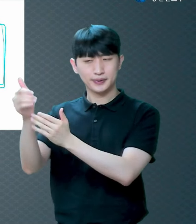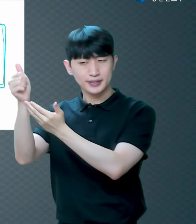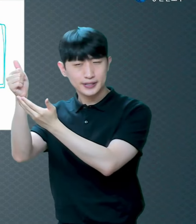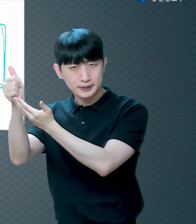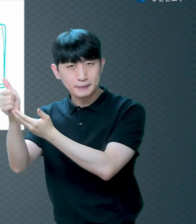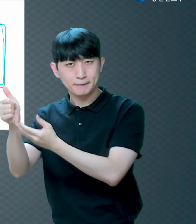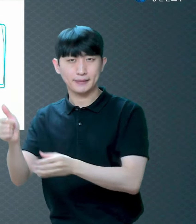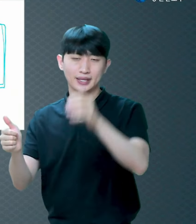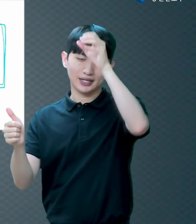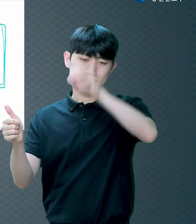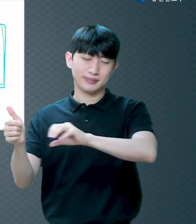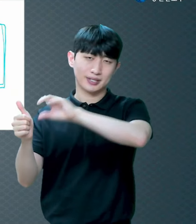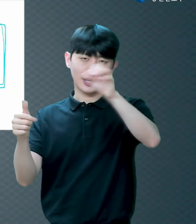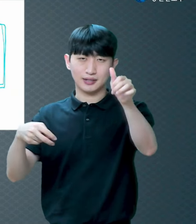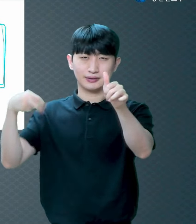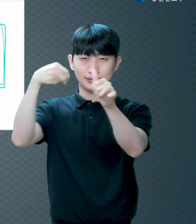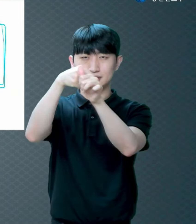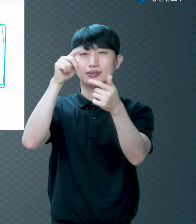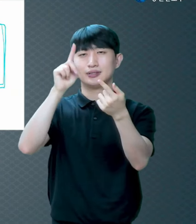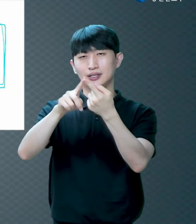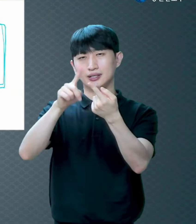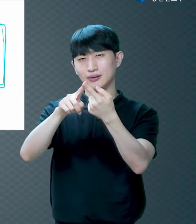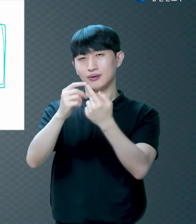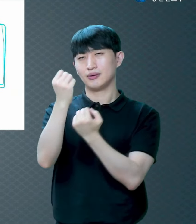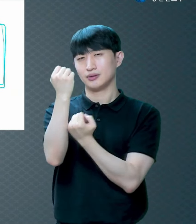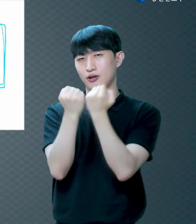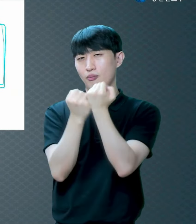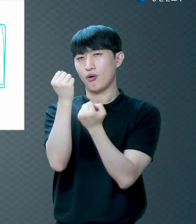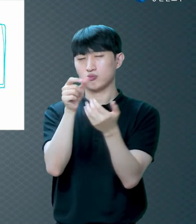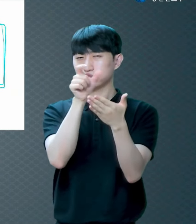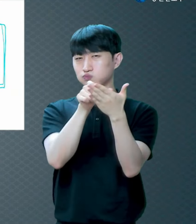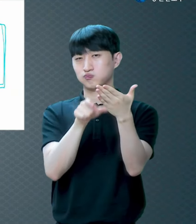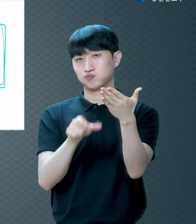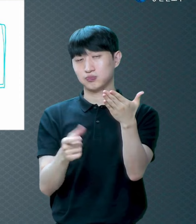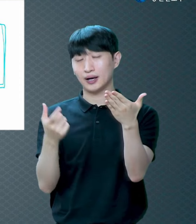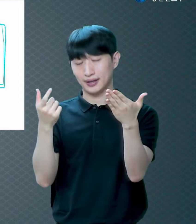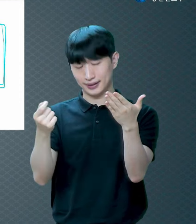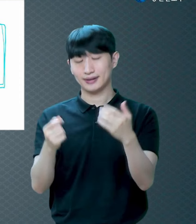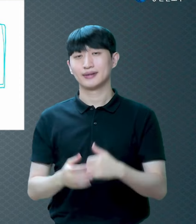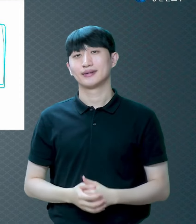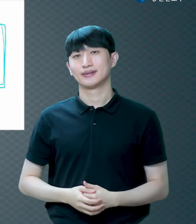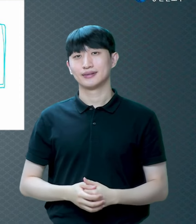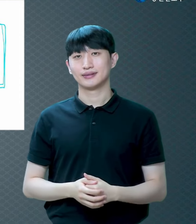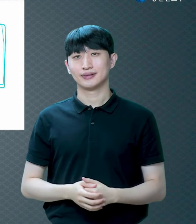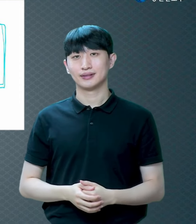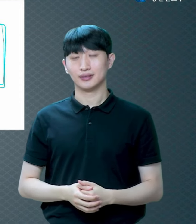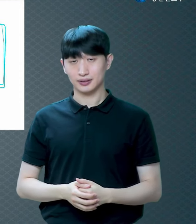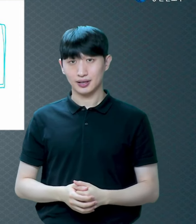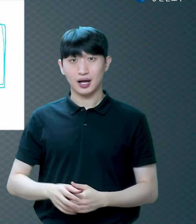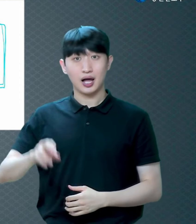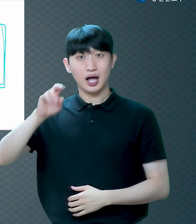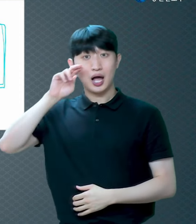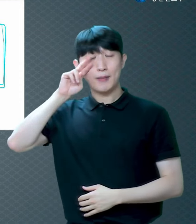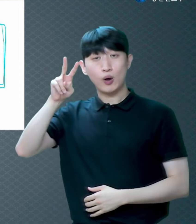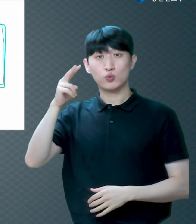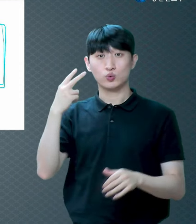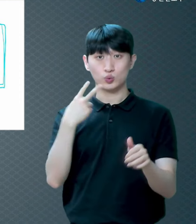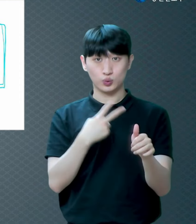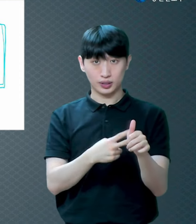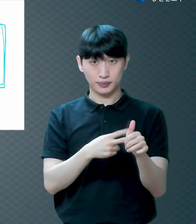십자가입니다 그러니까 바울사도가 뭐라고 고백합니까 나는